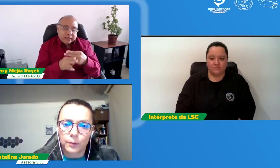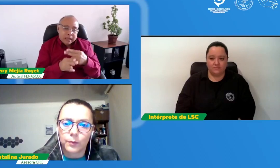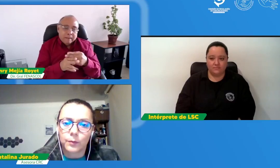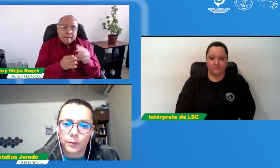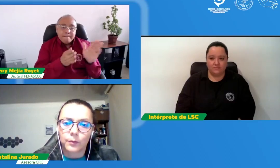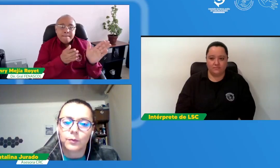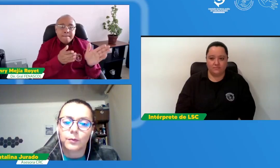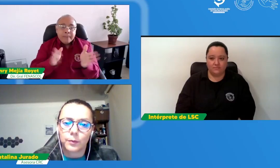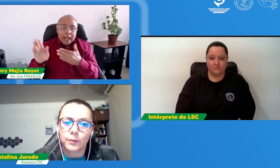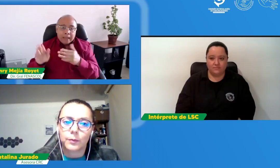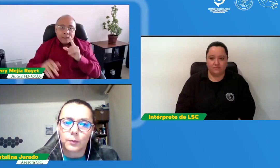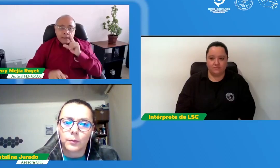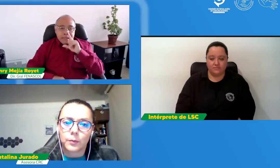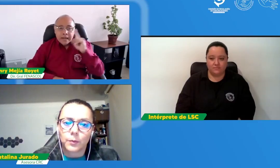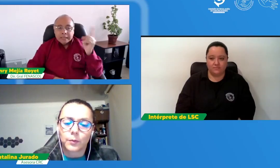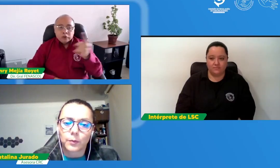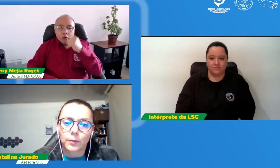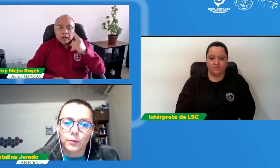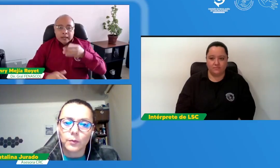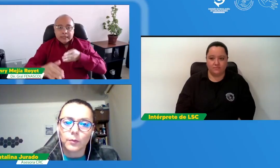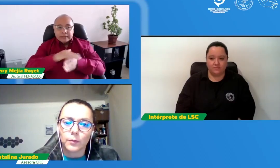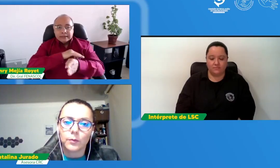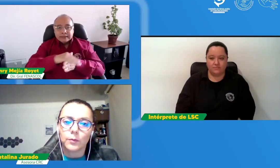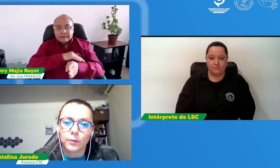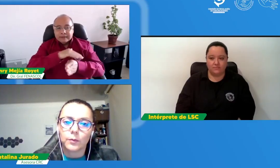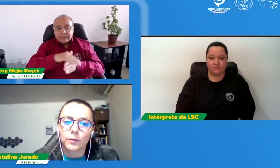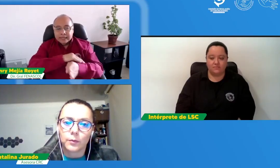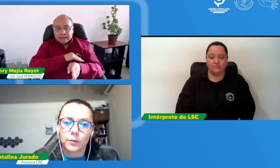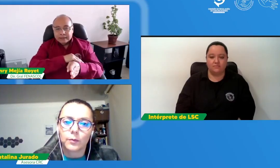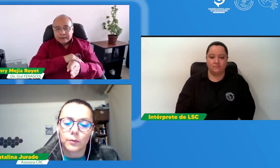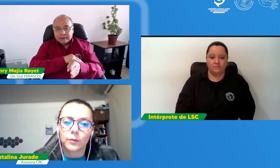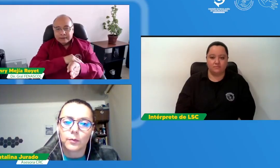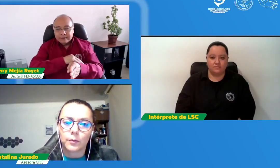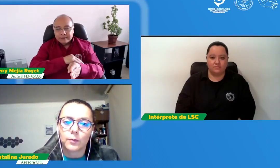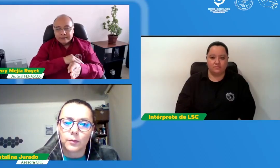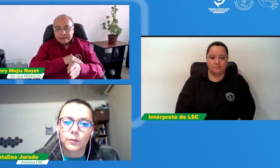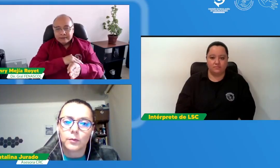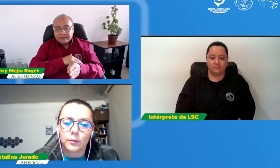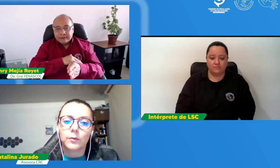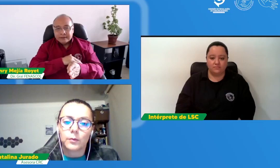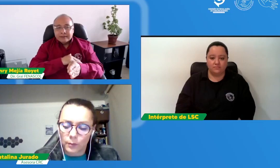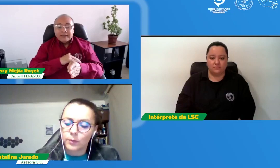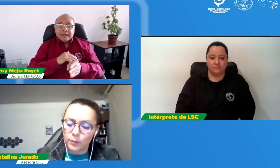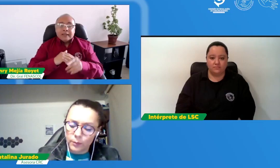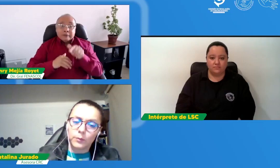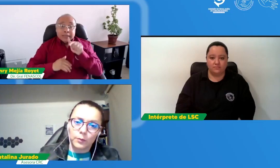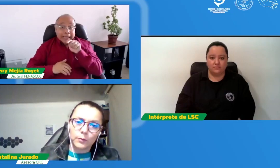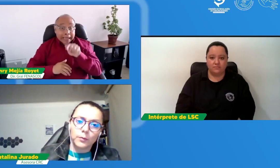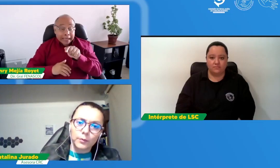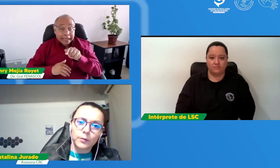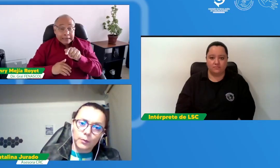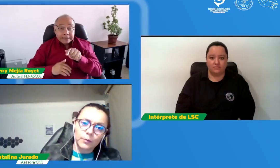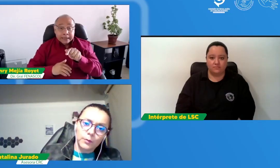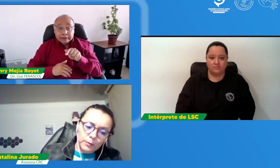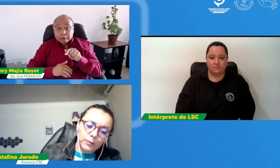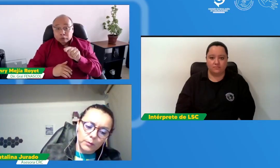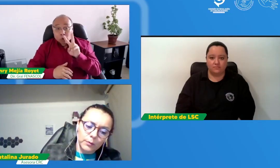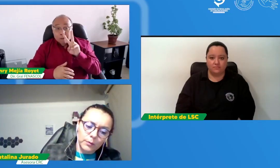debe realizar un plan nacional de accesibilidad si esa fue una de las recomendaciones